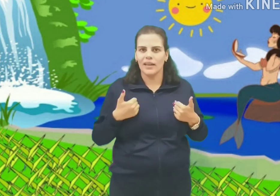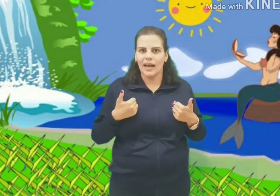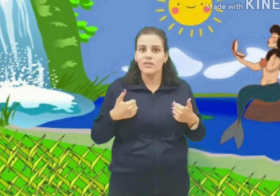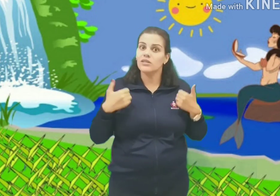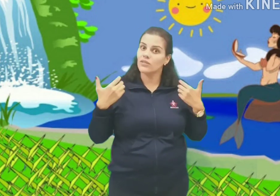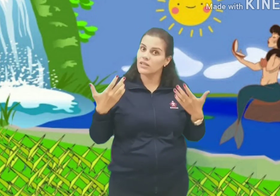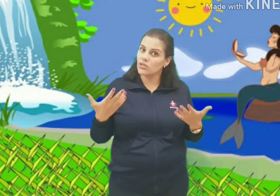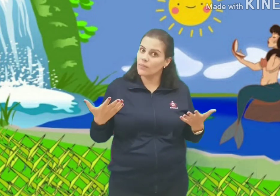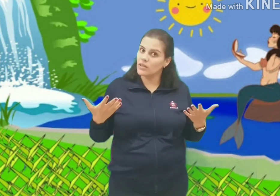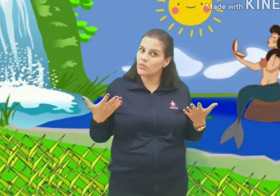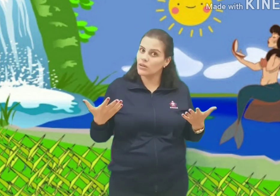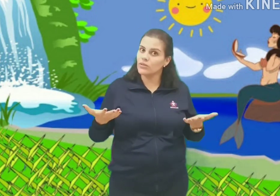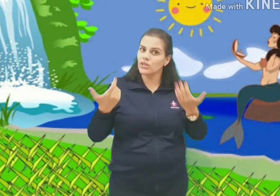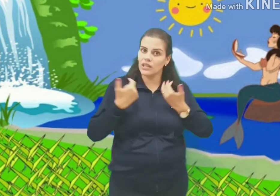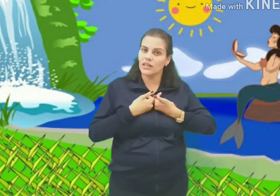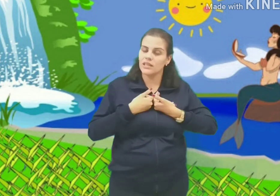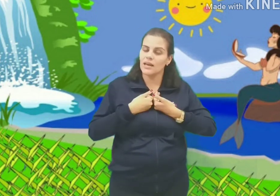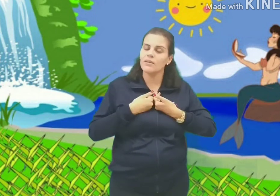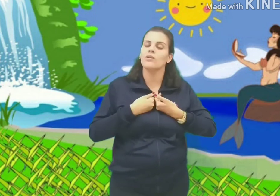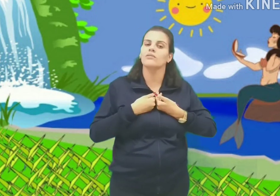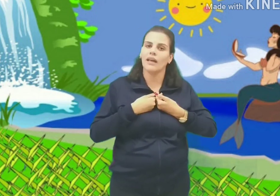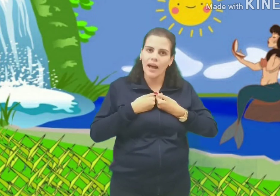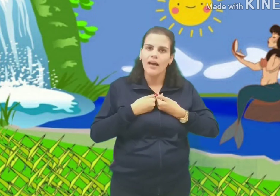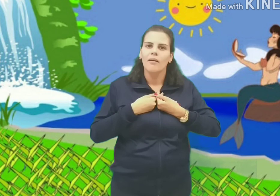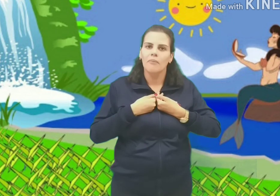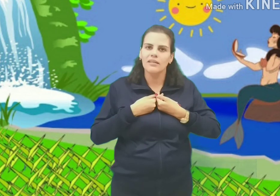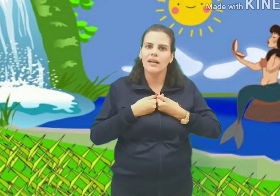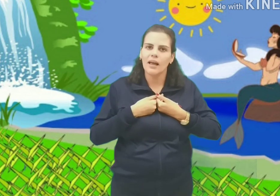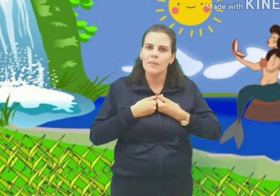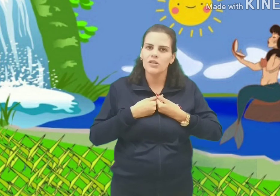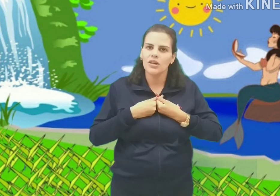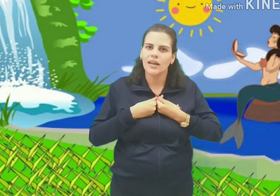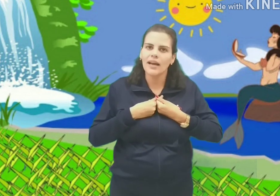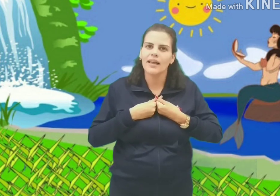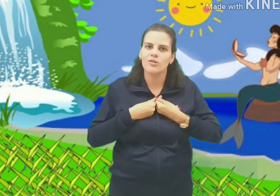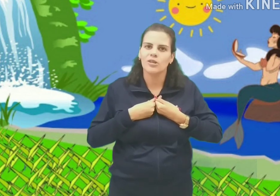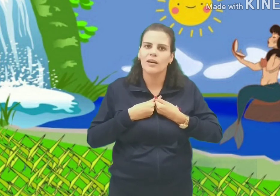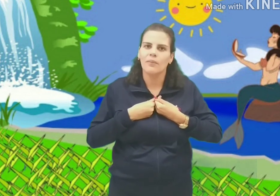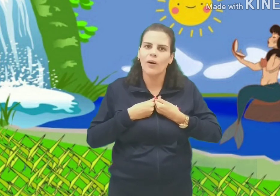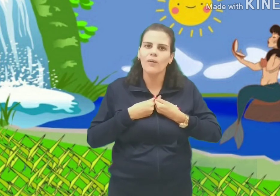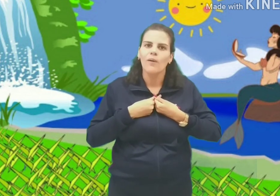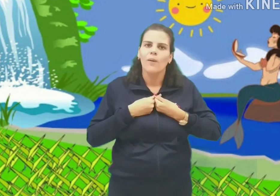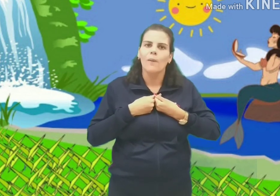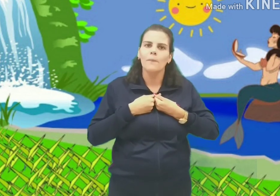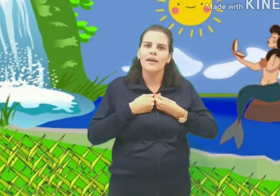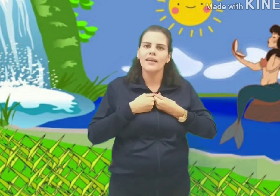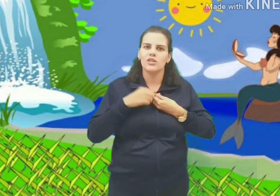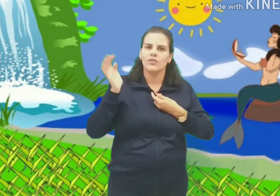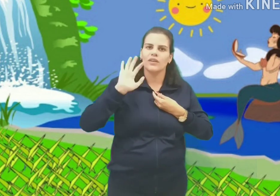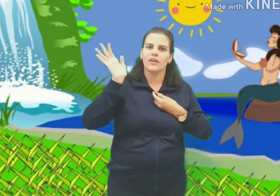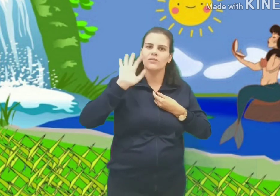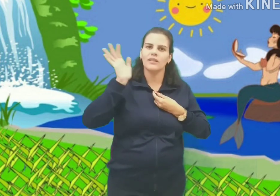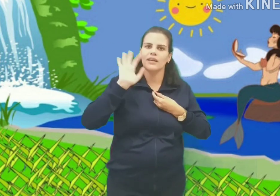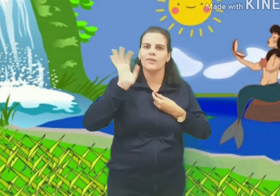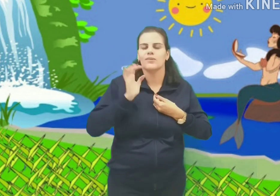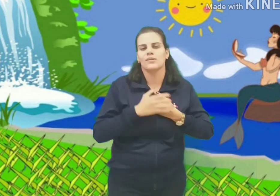Combinado? Se você souber de um outro jeito e quiser me contar, manda lá para a Tia Ana Cláudia, tá bom? Um beijo, fiquem com Deus! beijo, Deus!